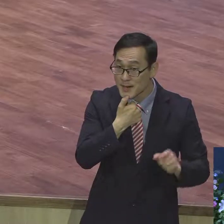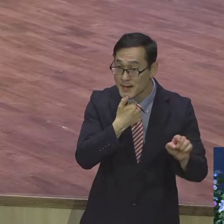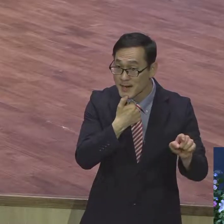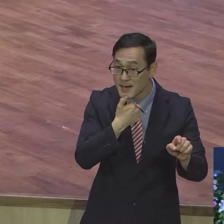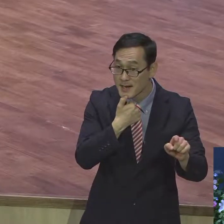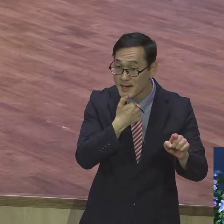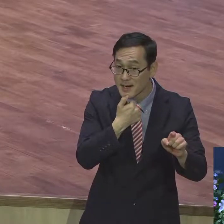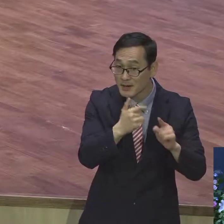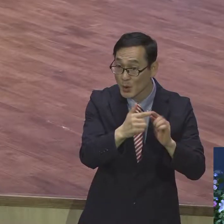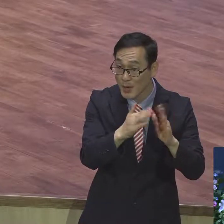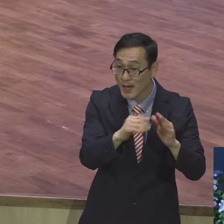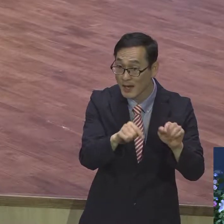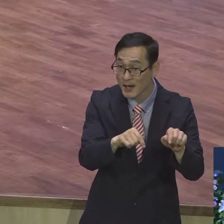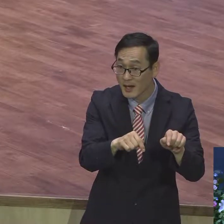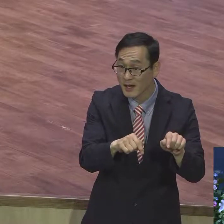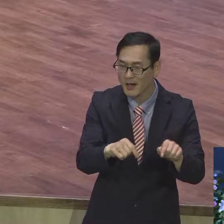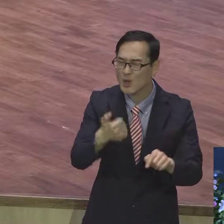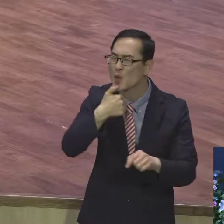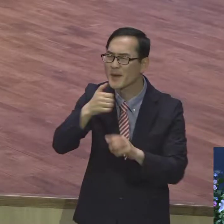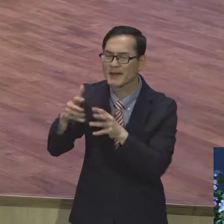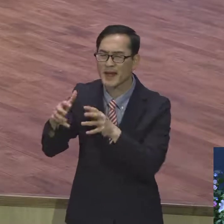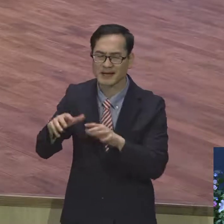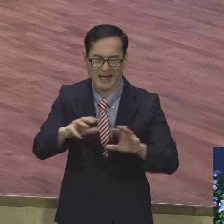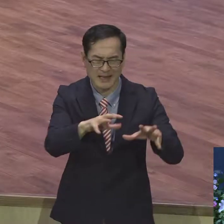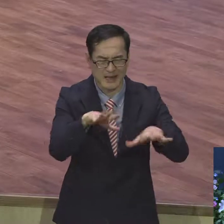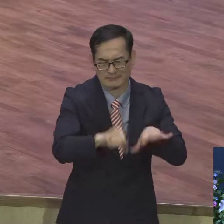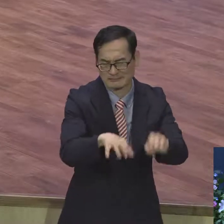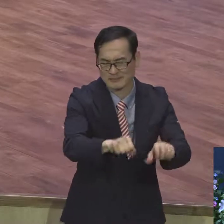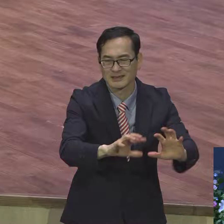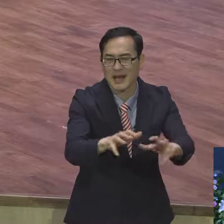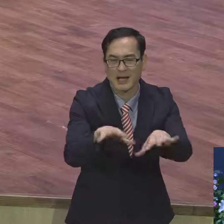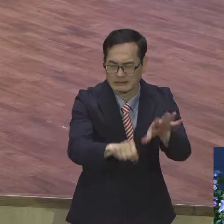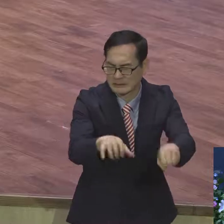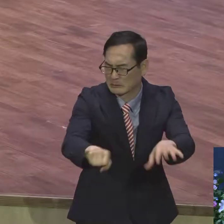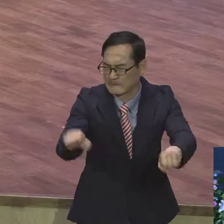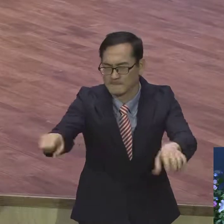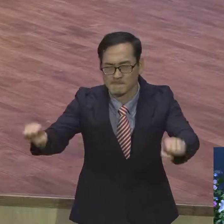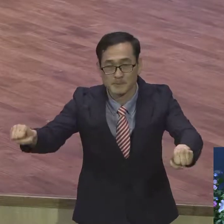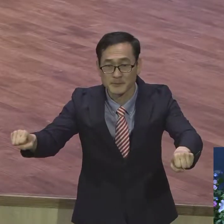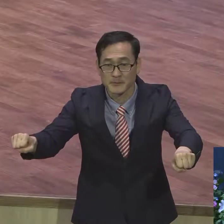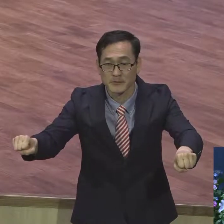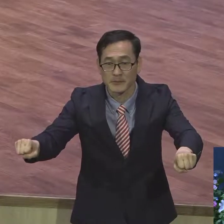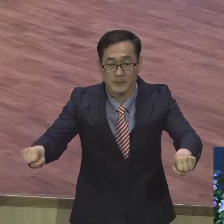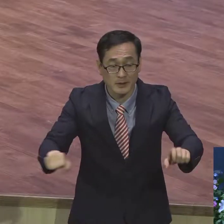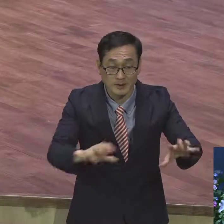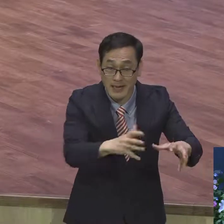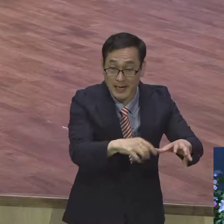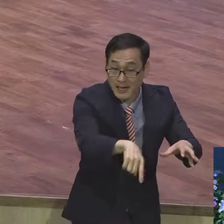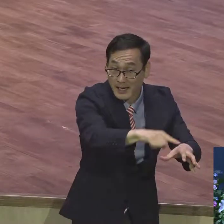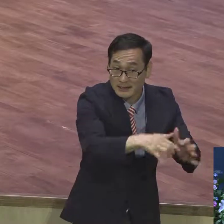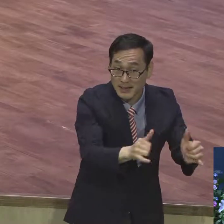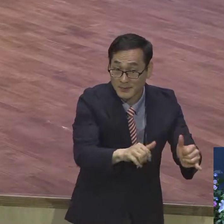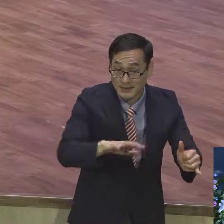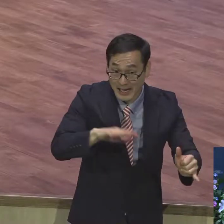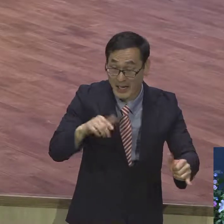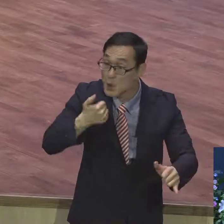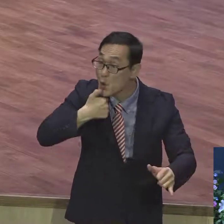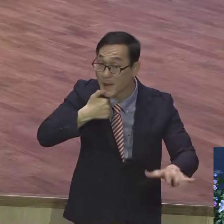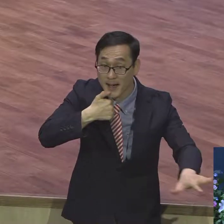나라를 정복했어요. 수많은 나라를 정복을 해가지고 정복을 하면 그 나라에 있는 모든 백성 다 종이 되는 거예요. 포로예요.